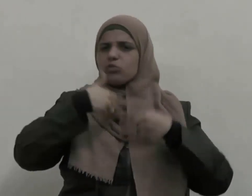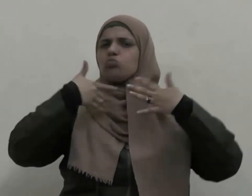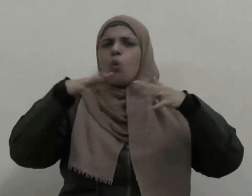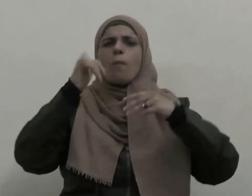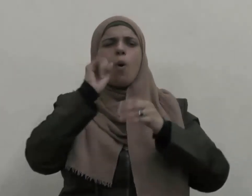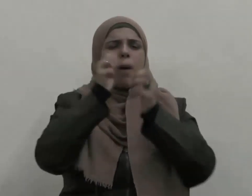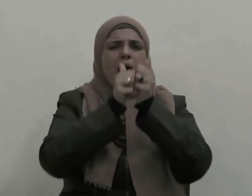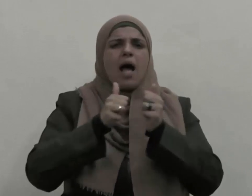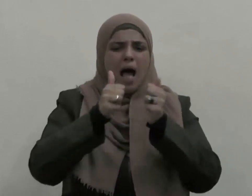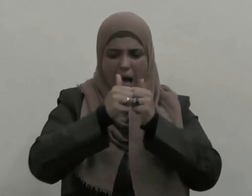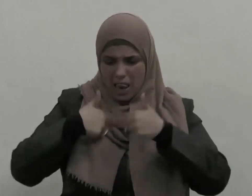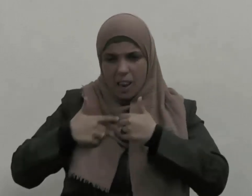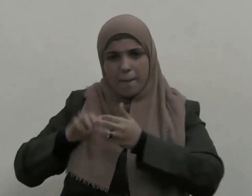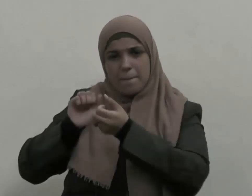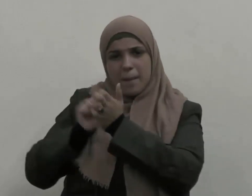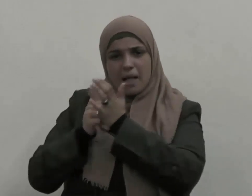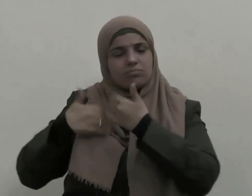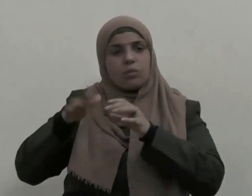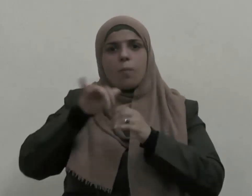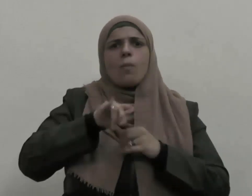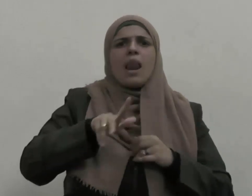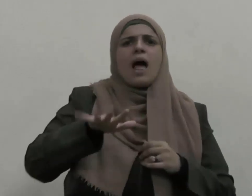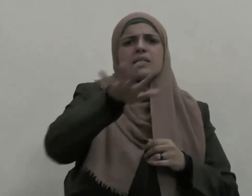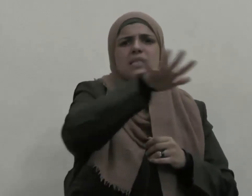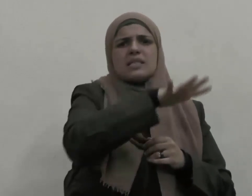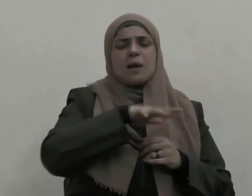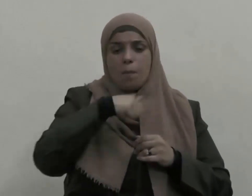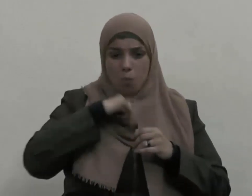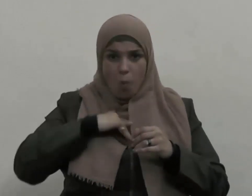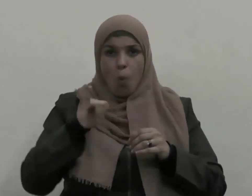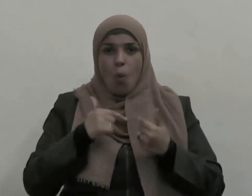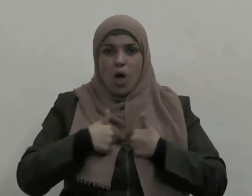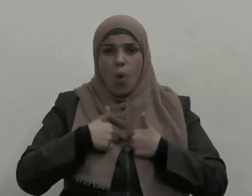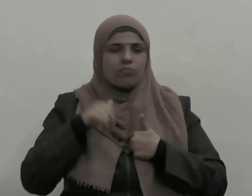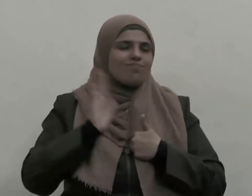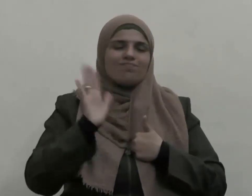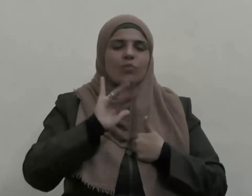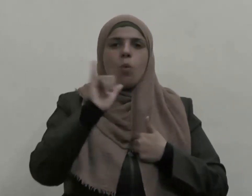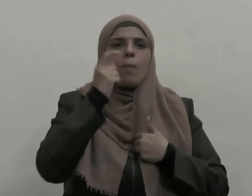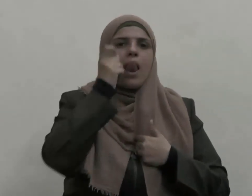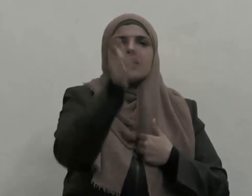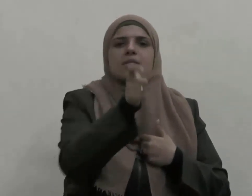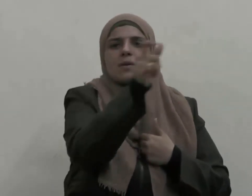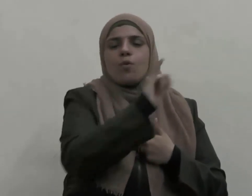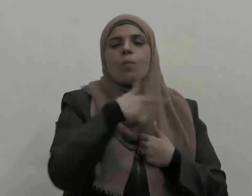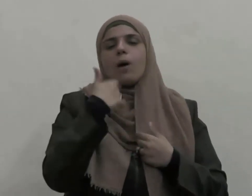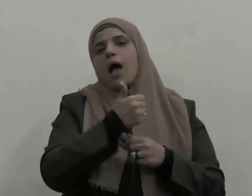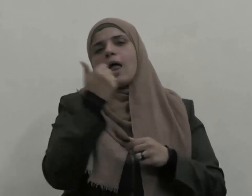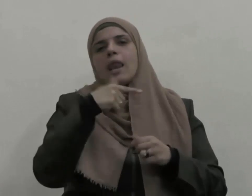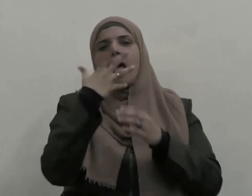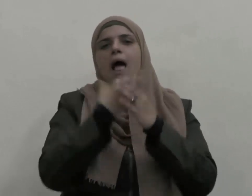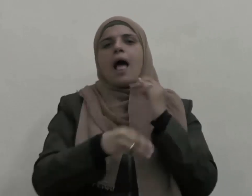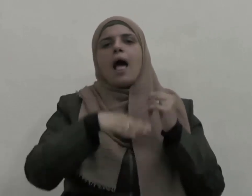مع شدة حاجتهم وعن أبي سعيد الخدري رضي الله عنه قال